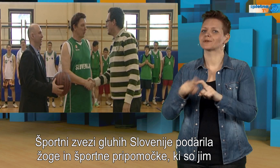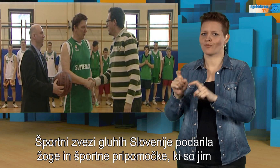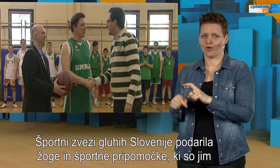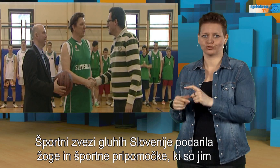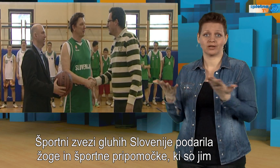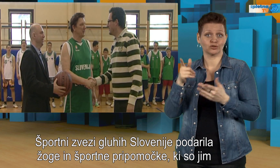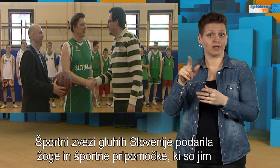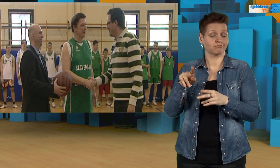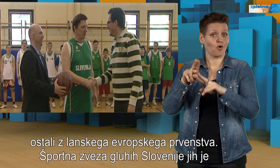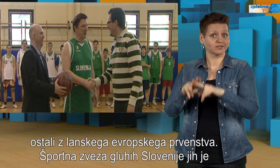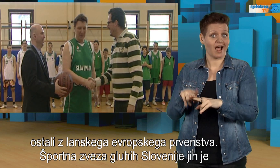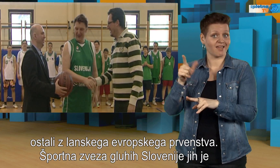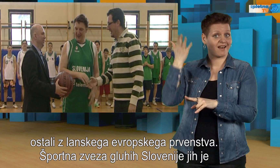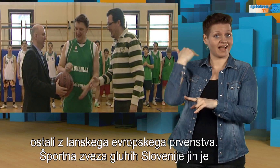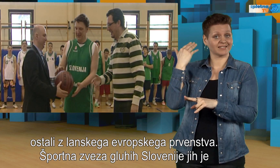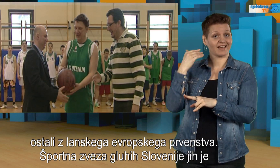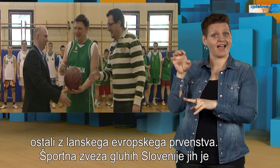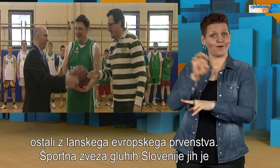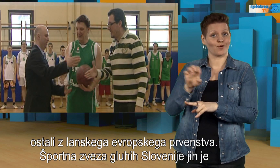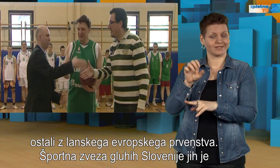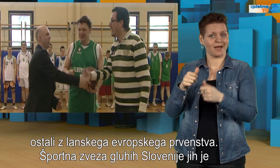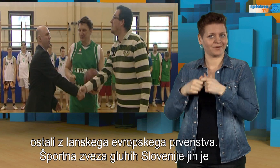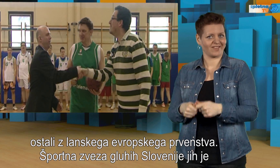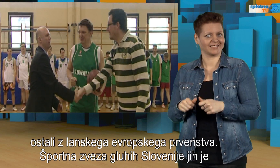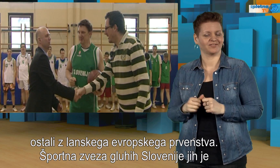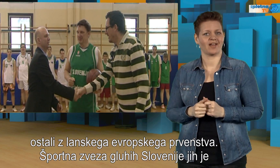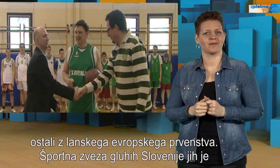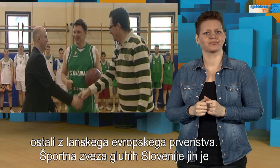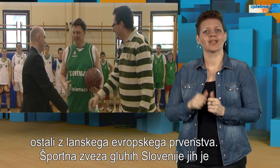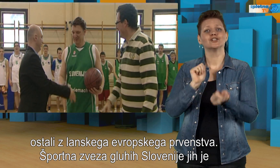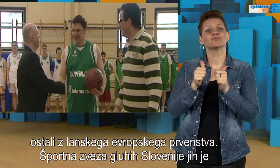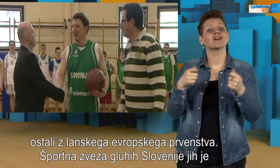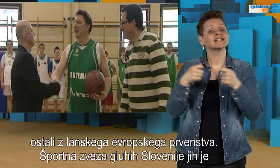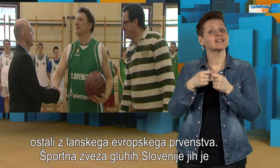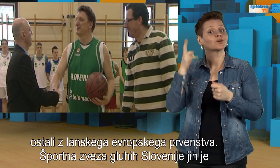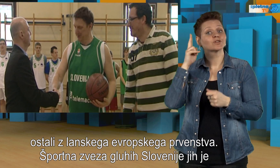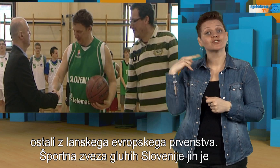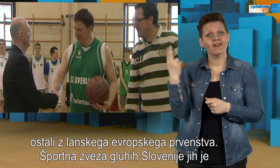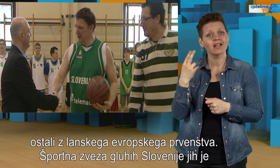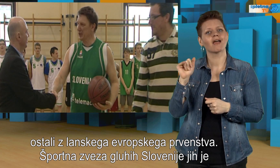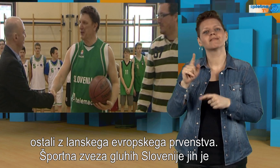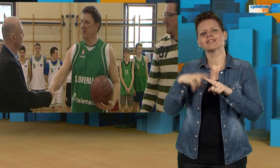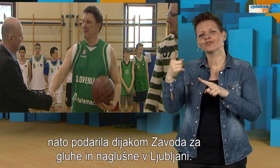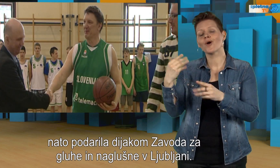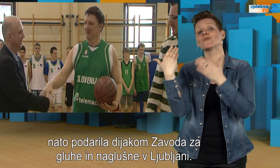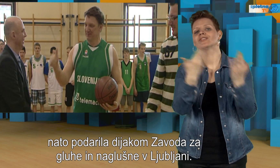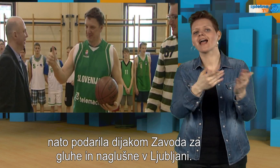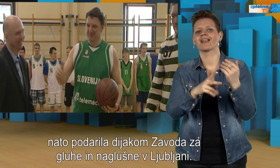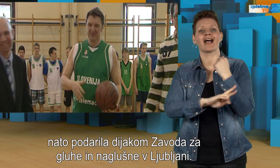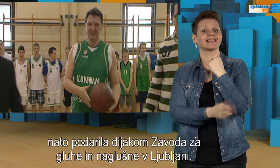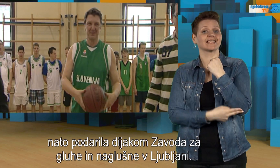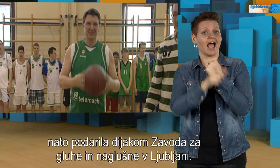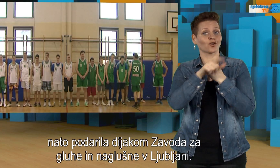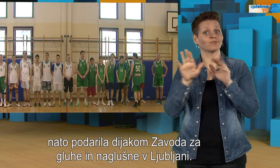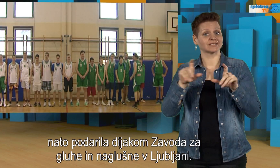pripomočke, ki so jim ostali z lanskega evropskega prvenstva. Športna zveza gluhih Slovenije jih je nato